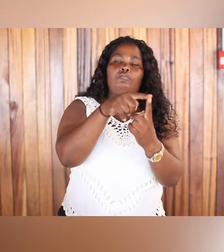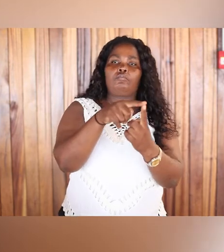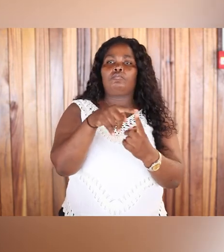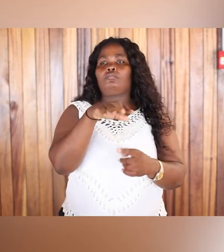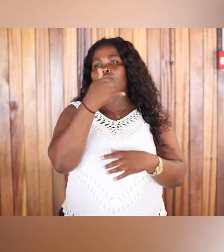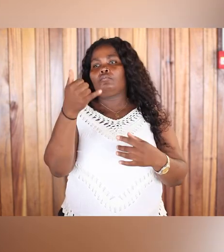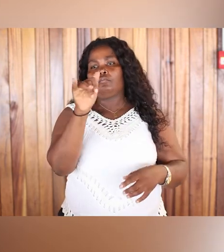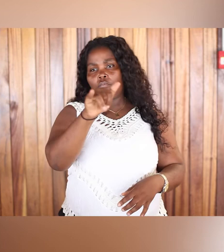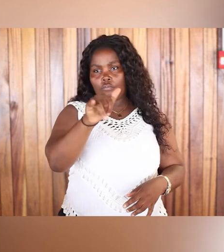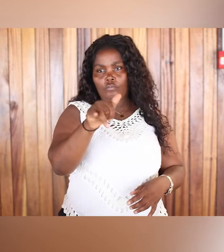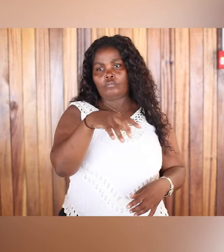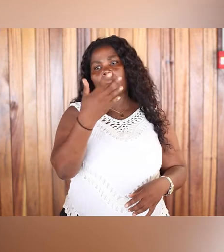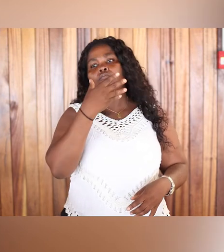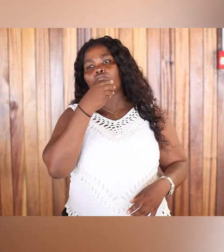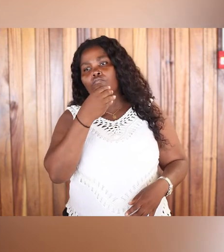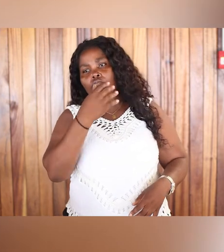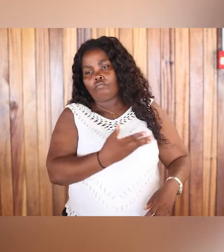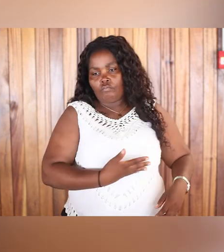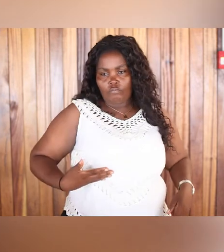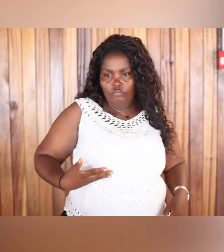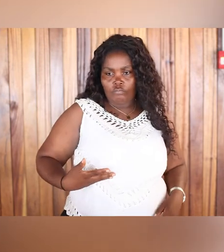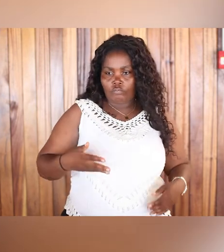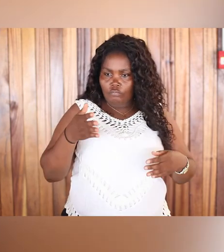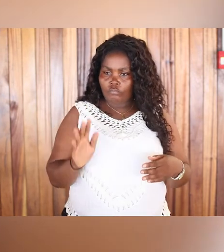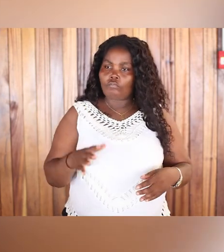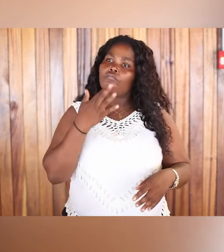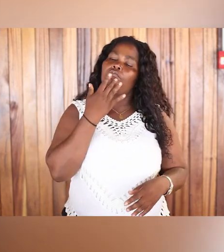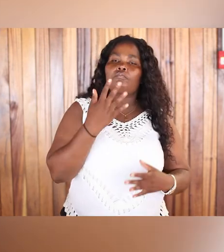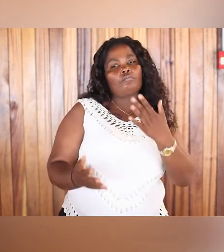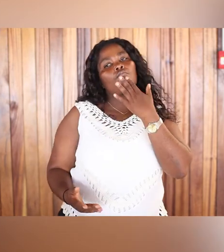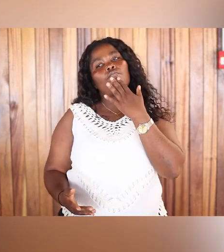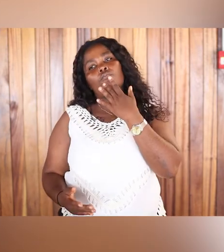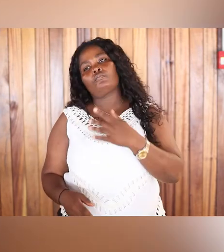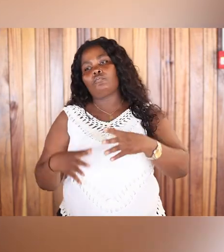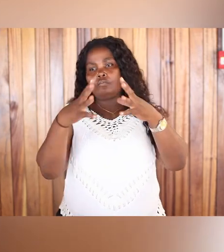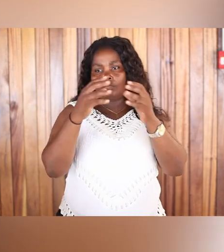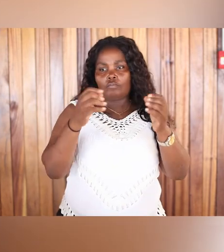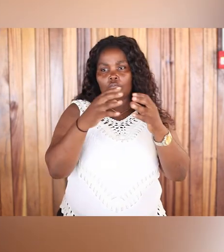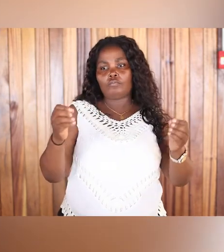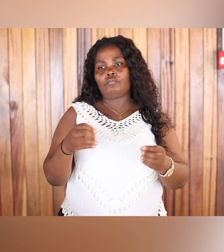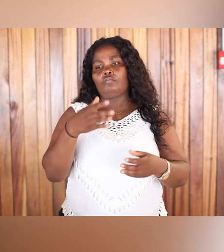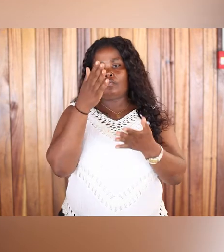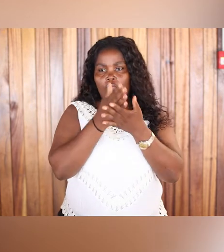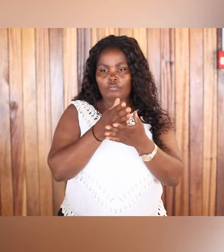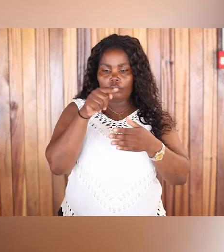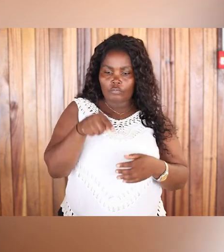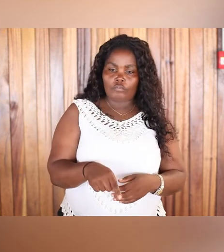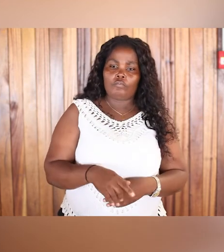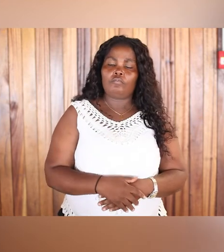entre los hombres y mujeres. Y colorín colorado, el cuento aquí se acaba.